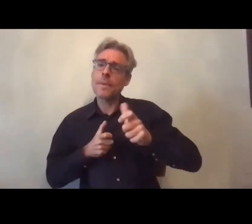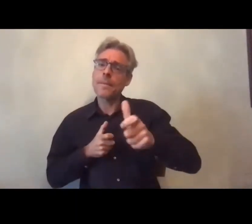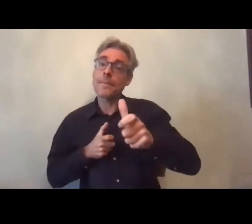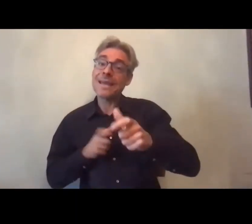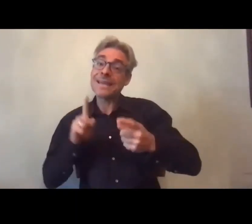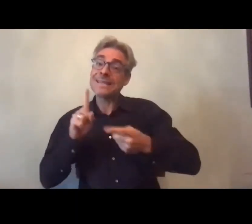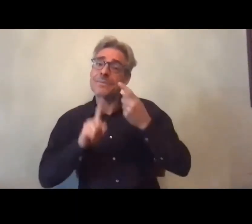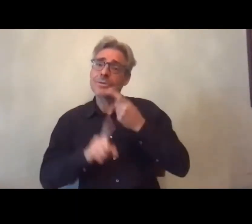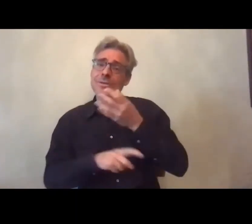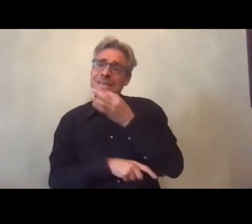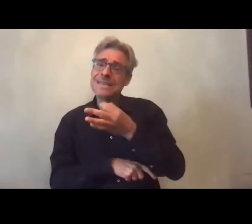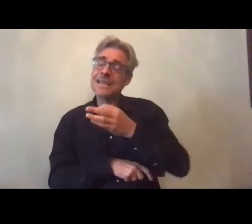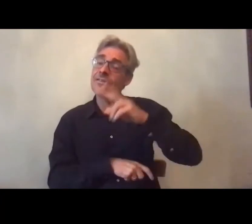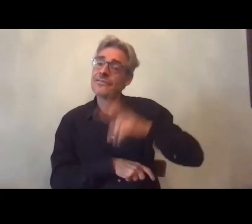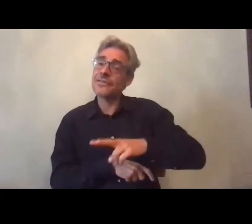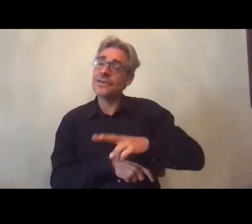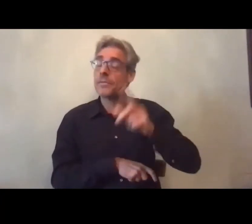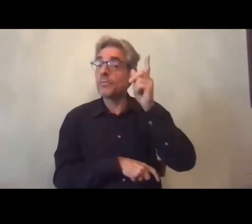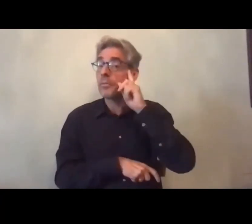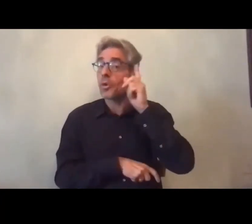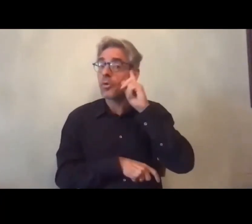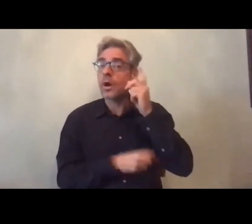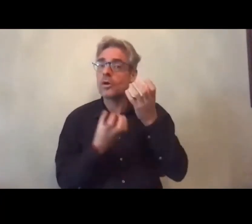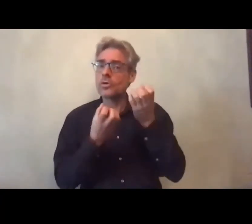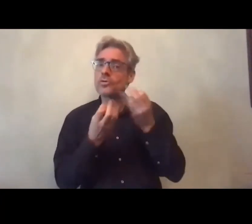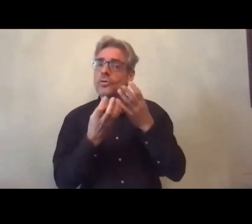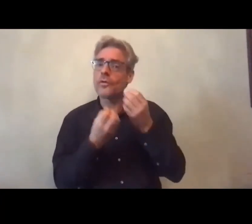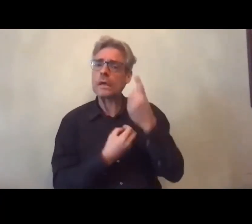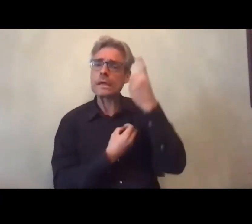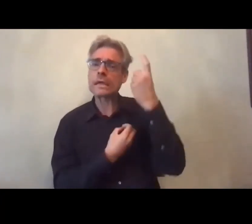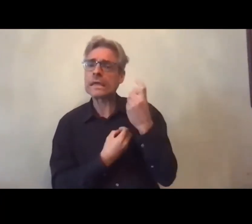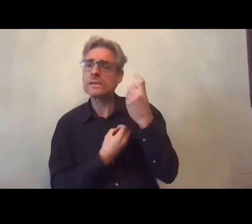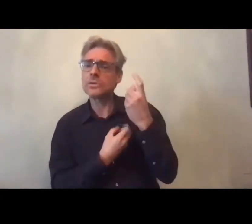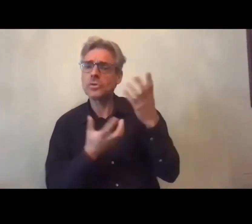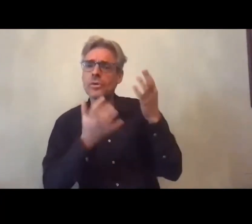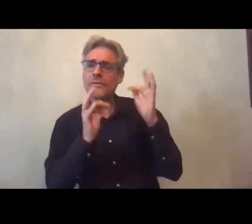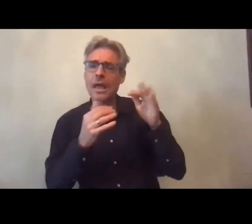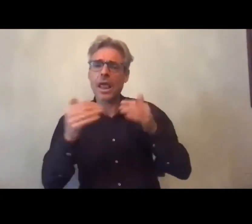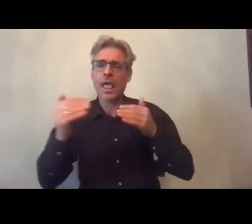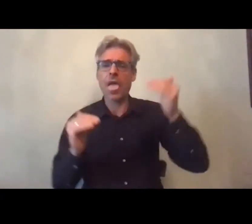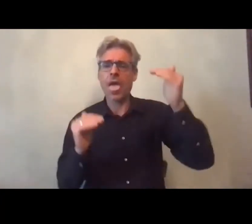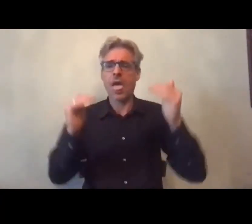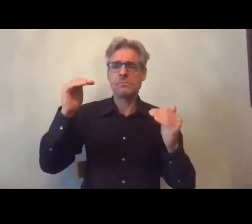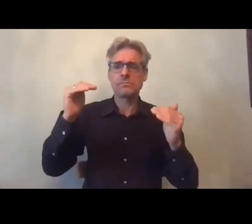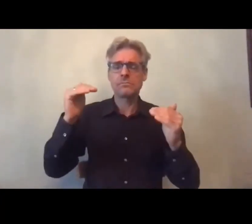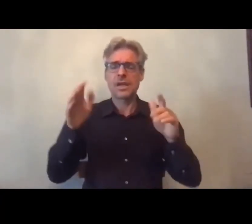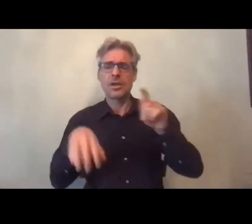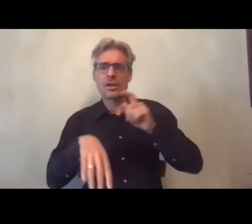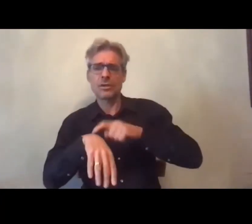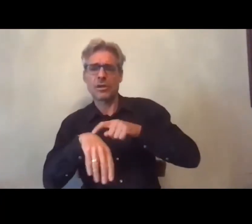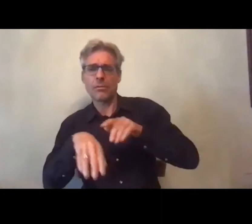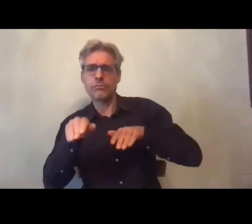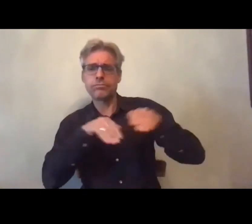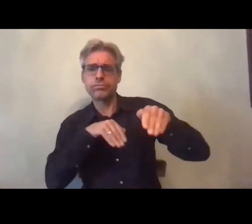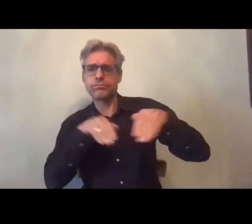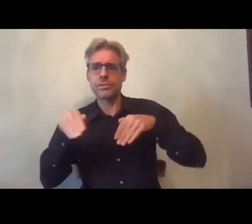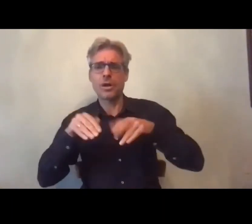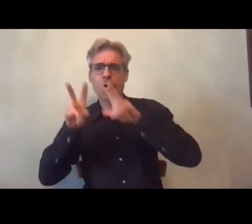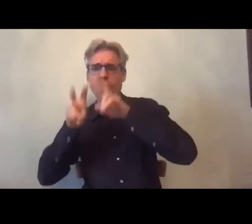'insister là-dessus parce que ça permet aussi de répondre à une des questions qui était posée sur le décalage possible de temporalité entre